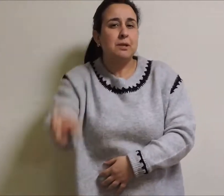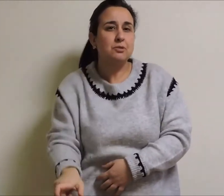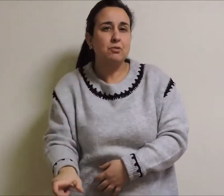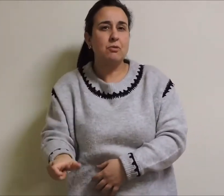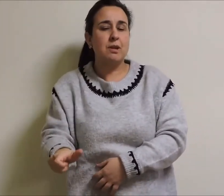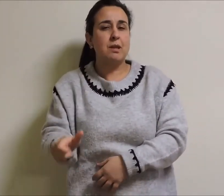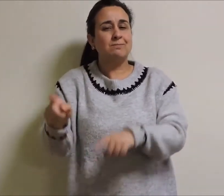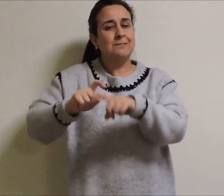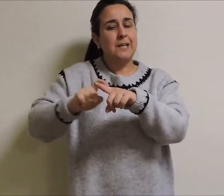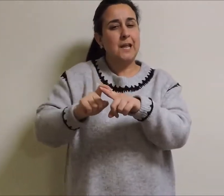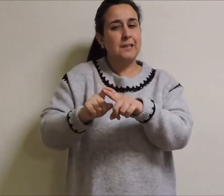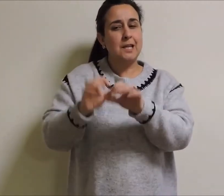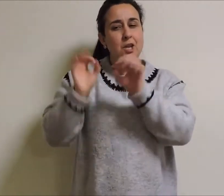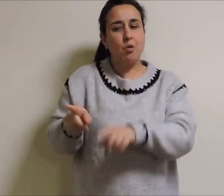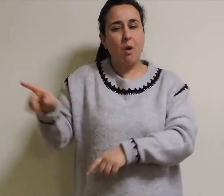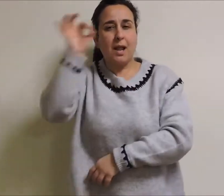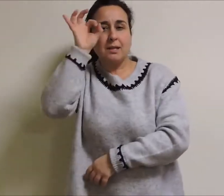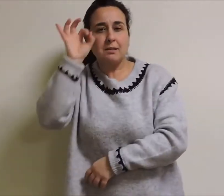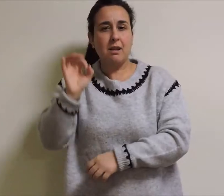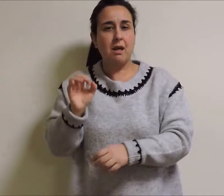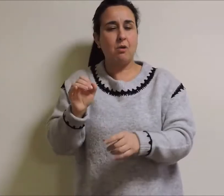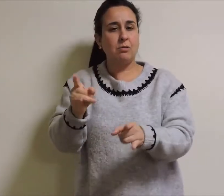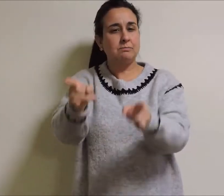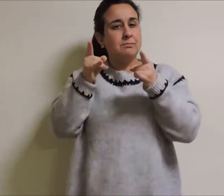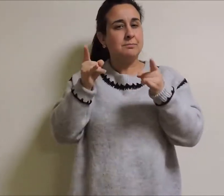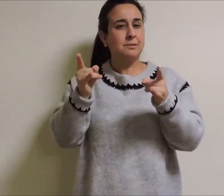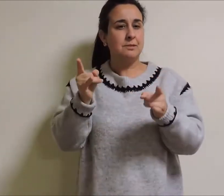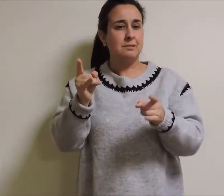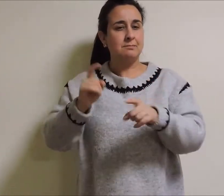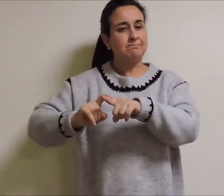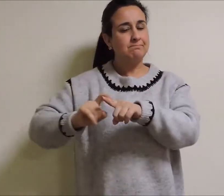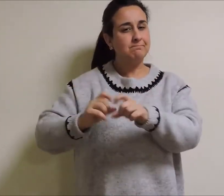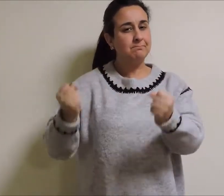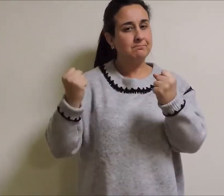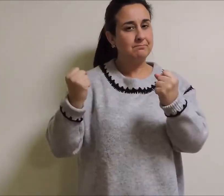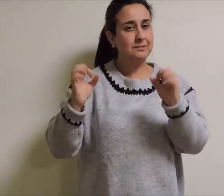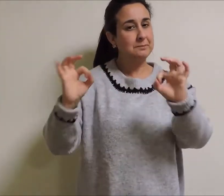a ver outra persoanaxe tan carismática como autor de Rianxo.